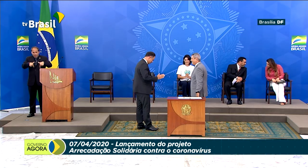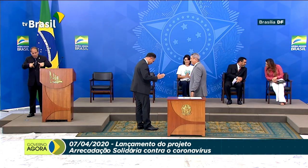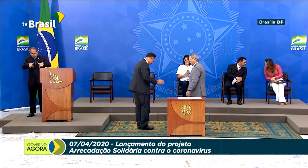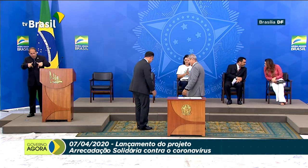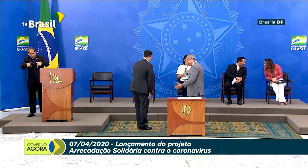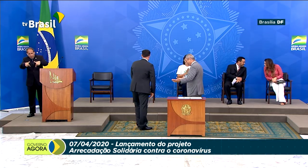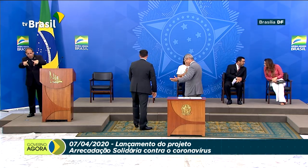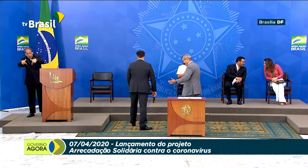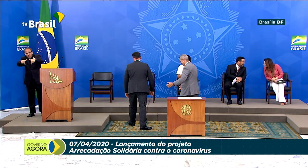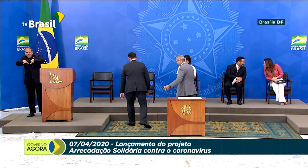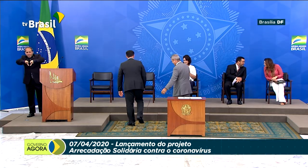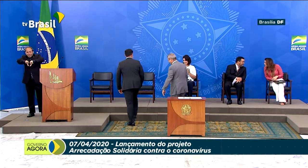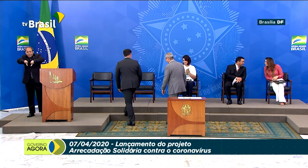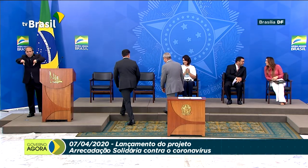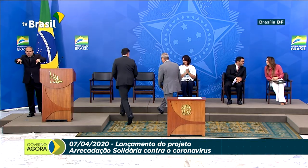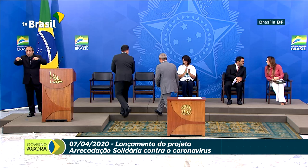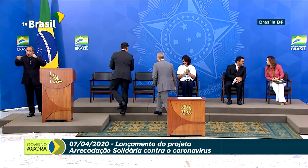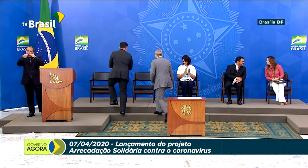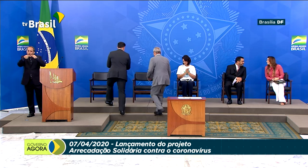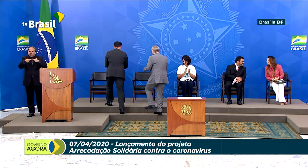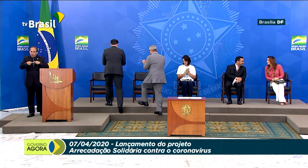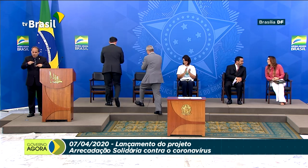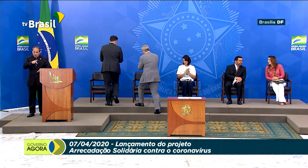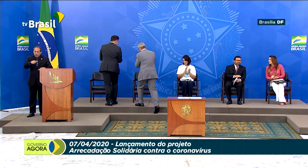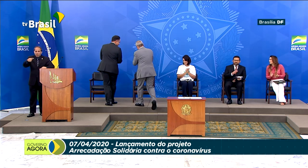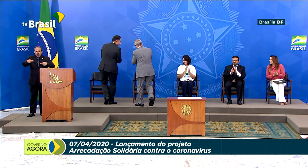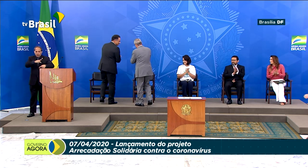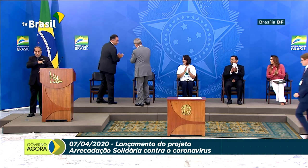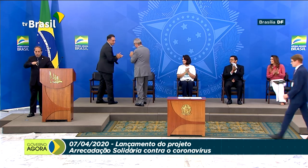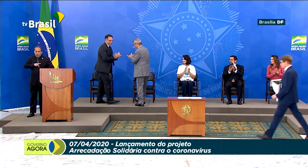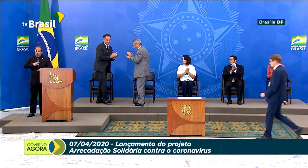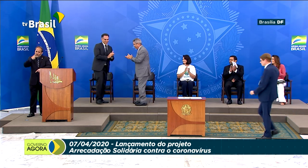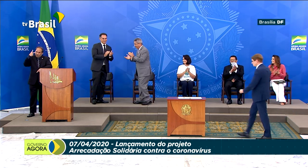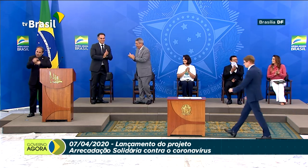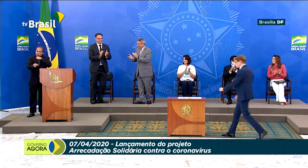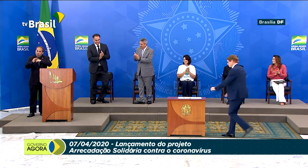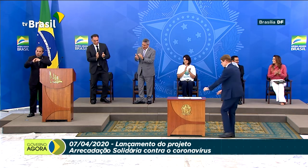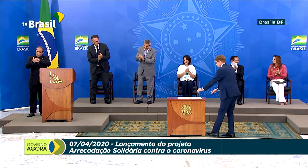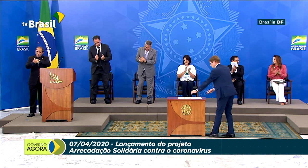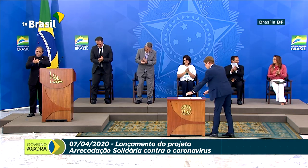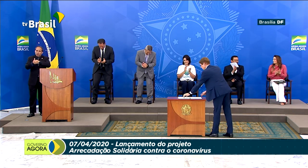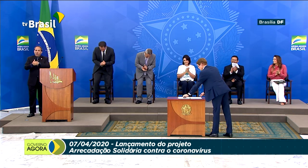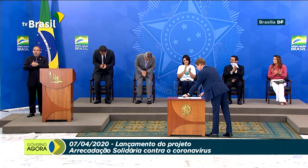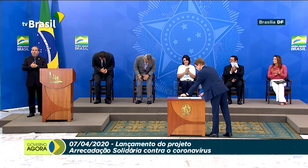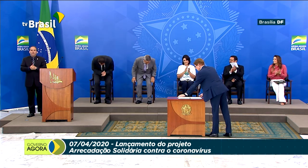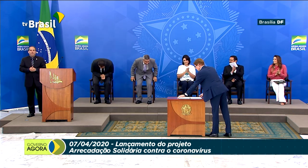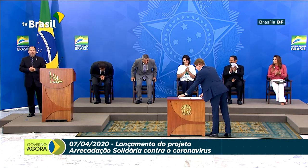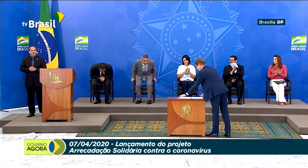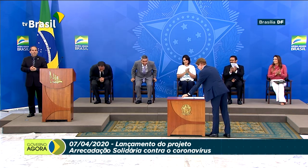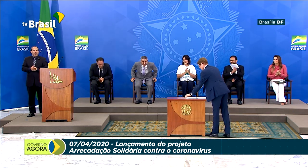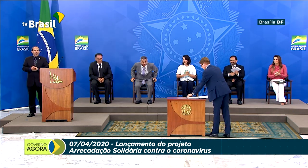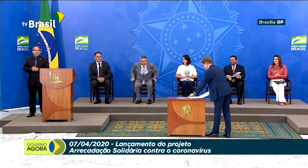alinhadas com as políticas públicas no combate ao Covid-19 e aos seus efeitos.